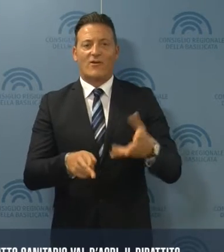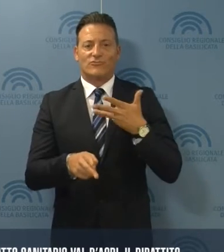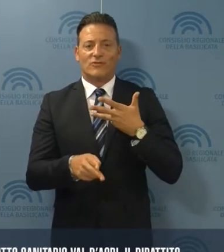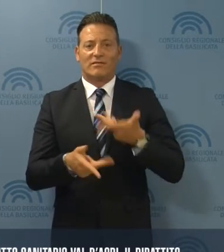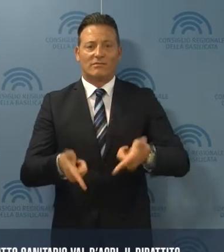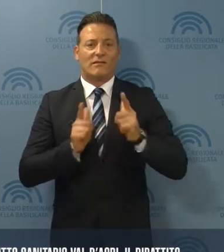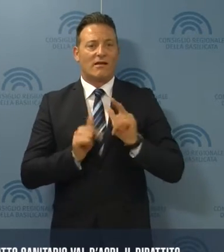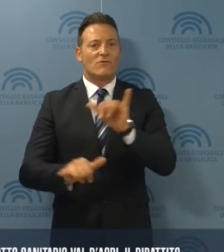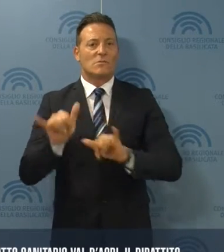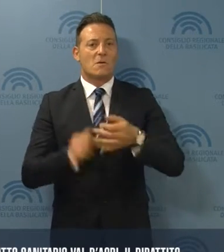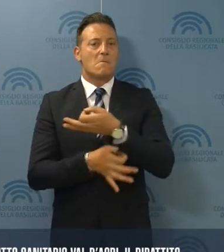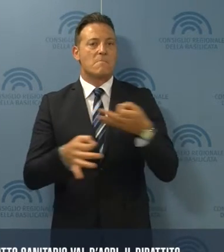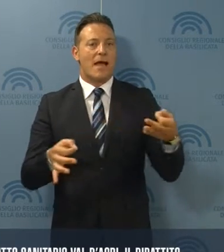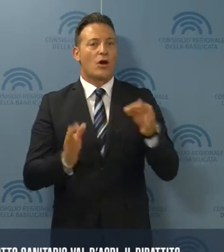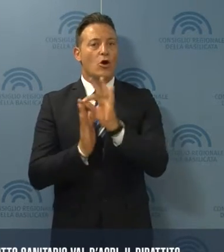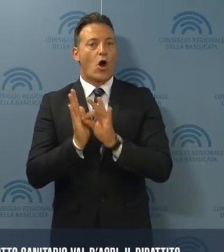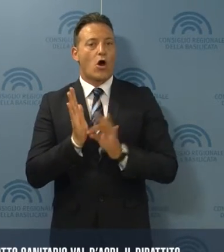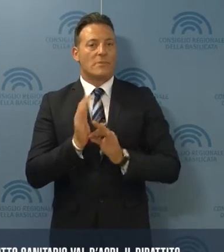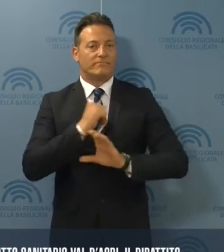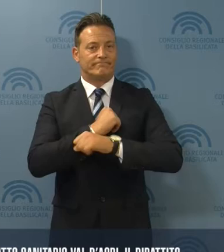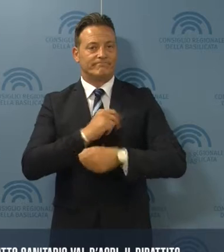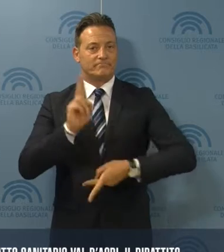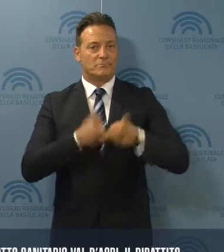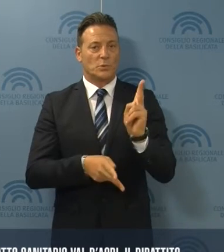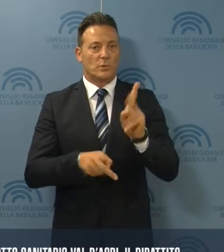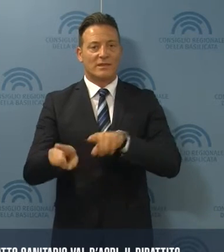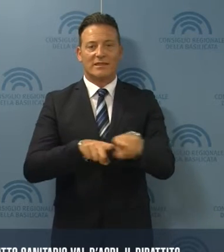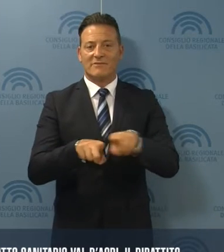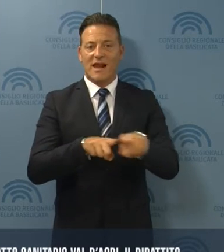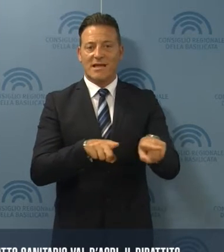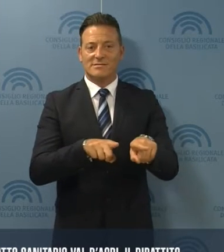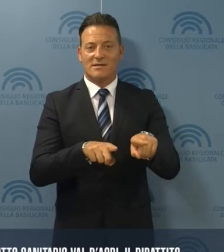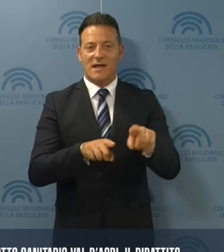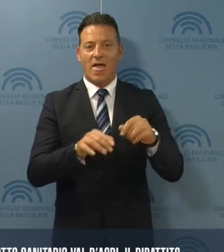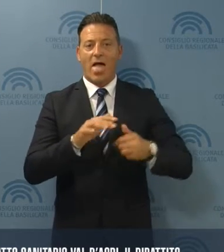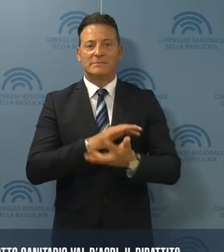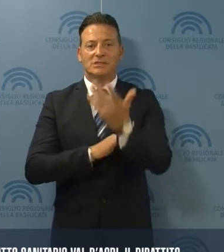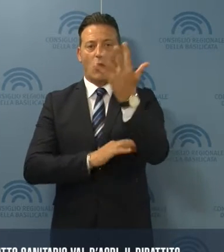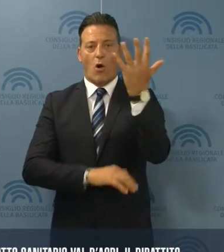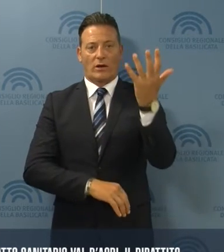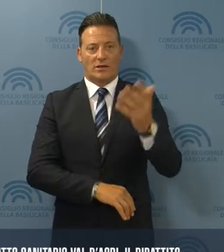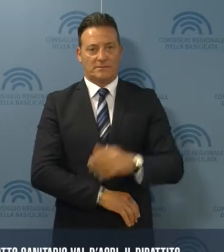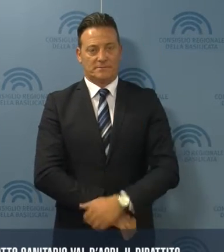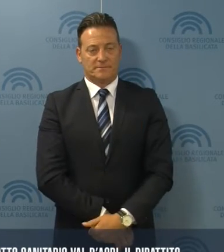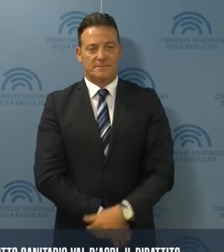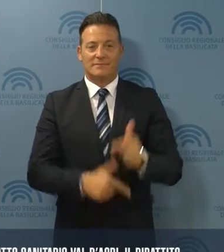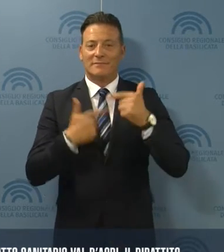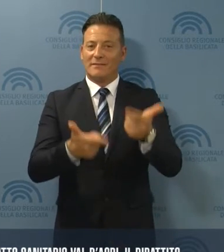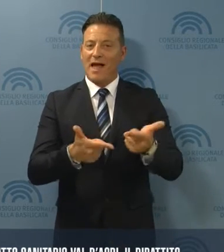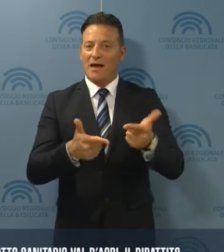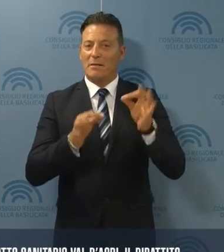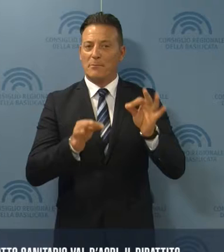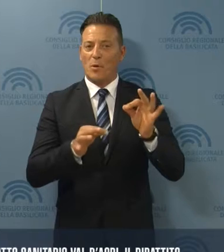indirizzare verso norme più restrittive rispetto alle emissioni. Per dare un